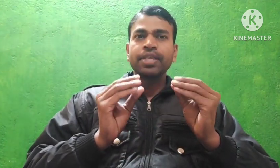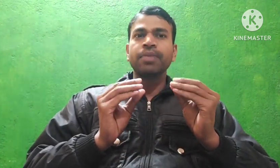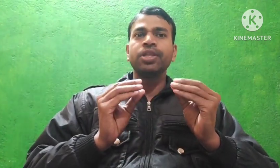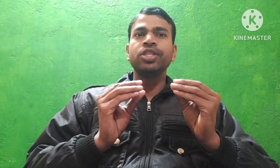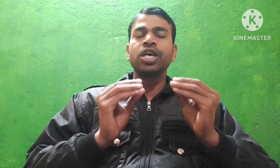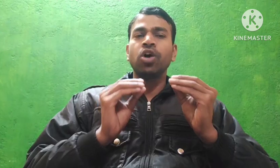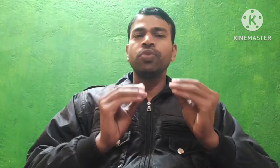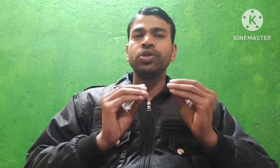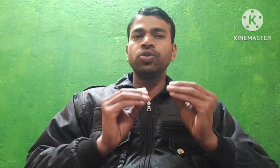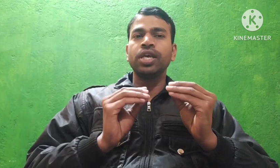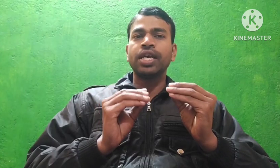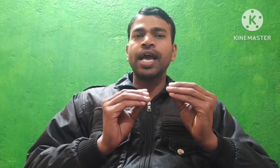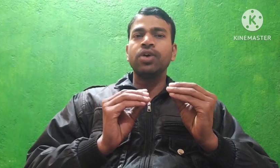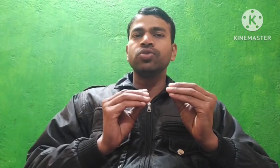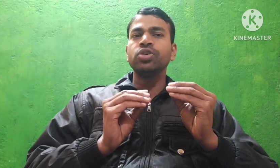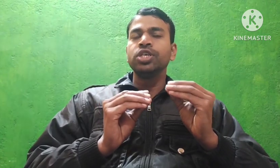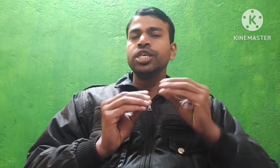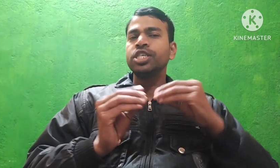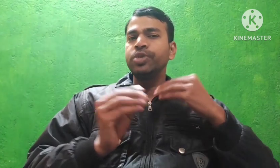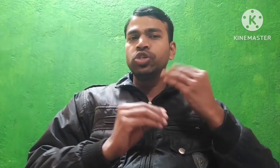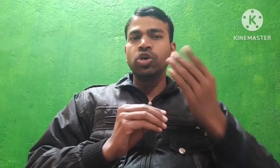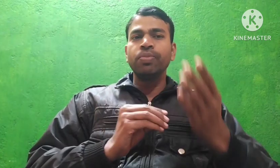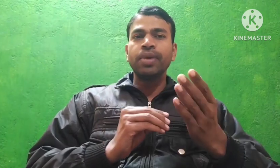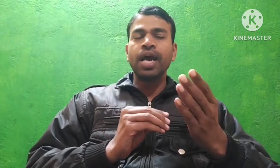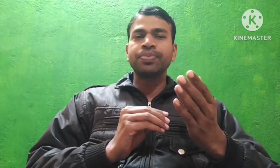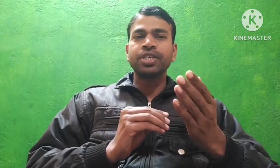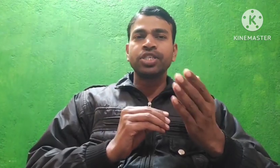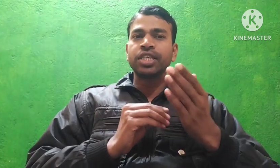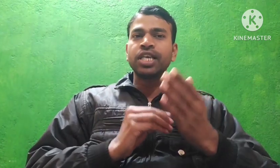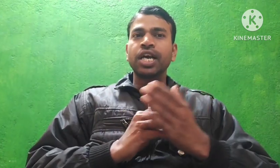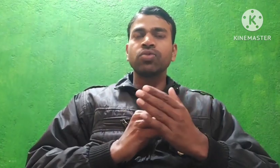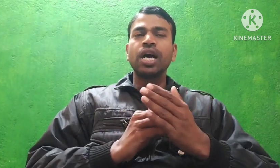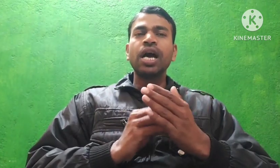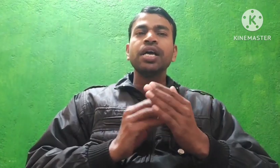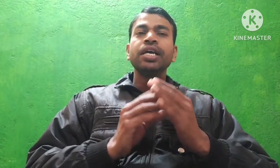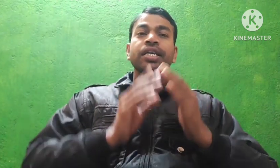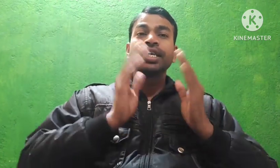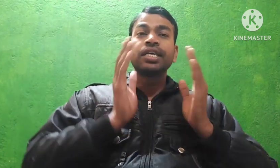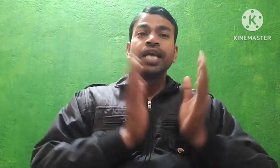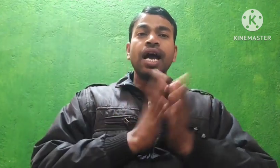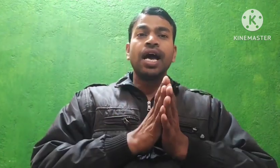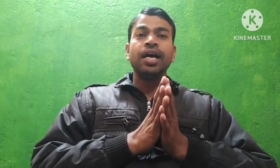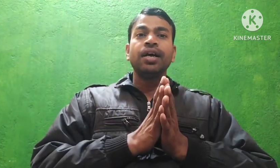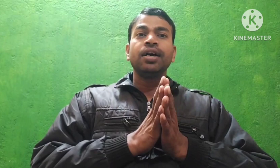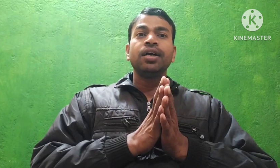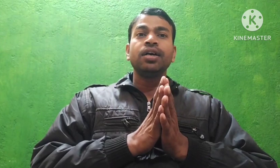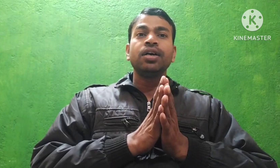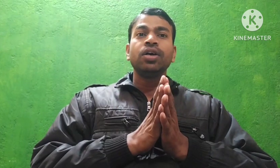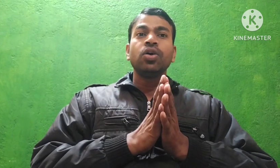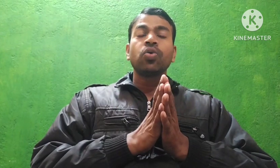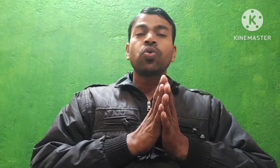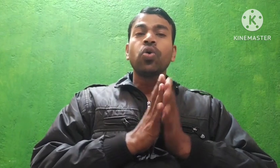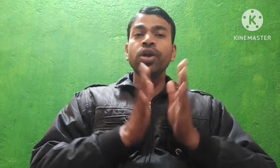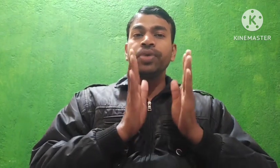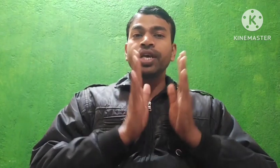समंधी एक और वीडियो लेके आया हूँ इस वीडियो में मैं आप से चर्चा करूँगा कि क्या कोई भी